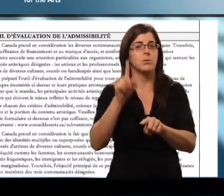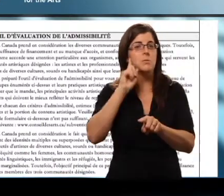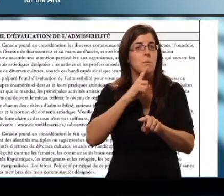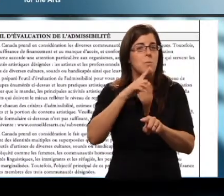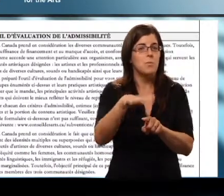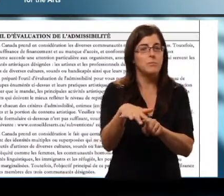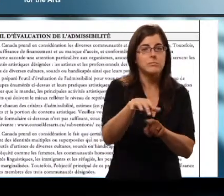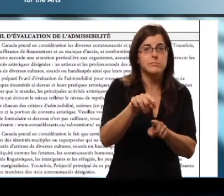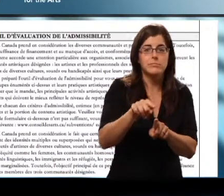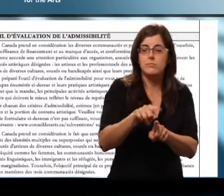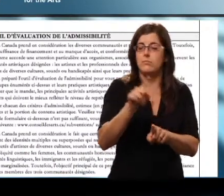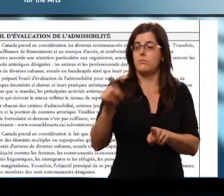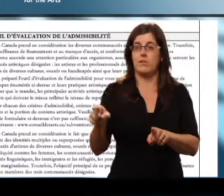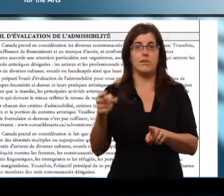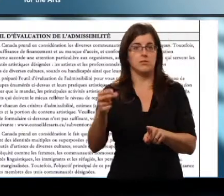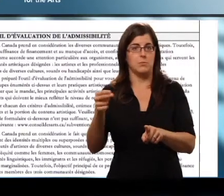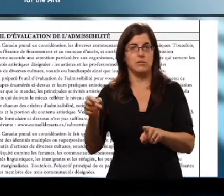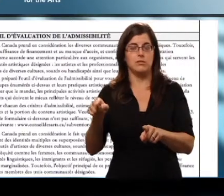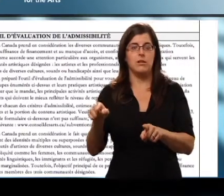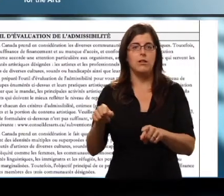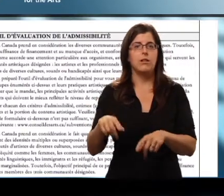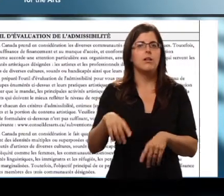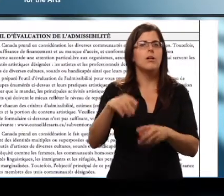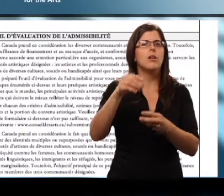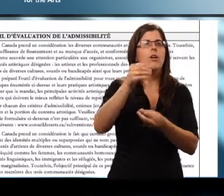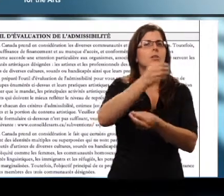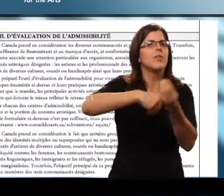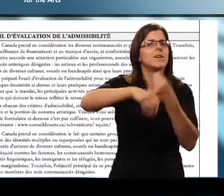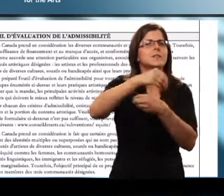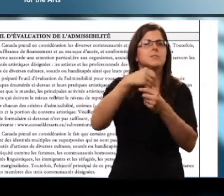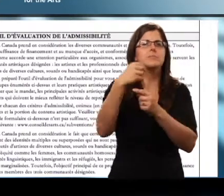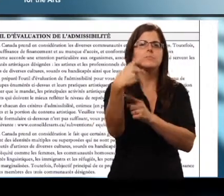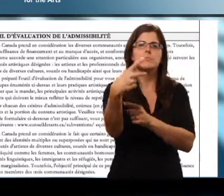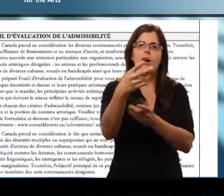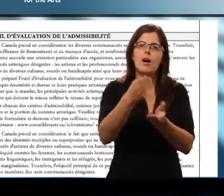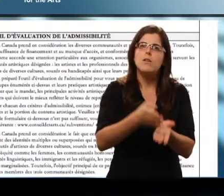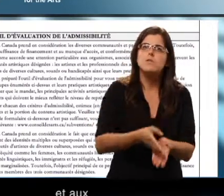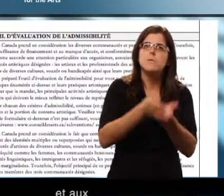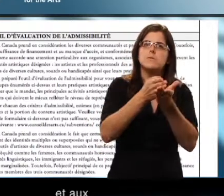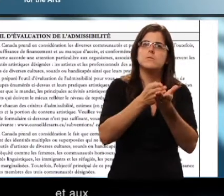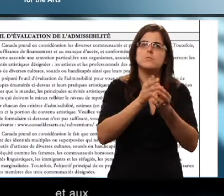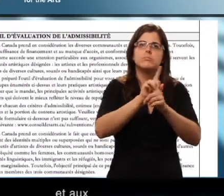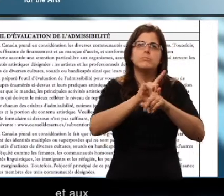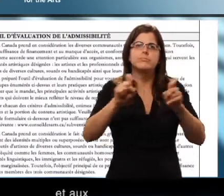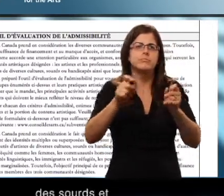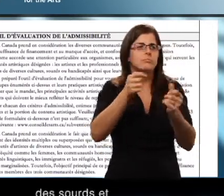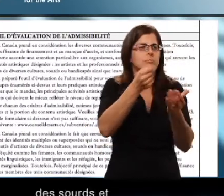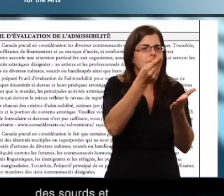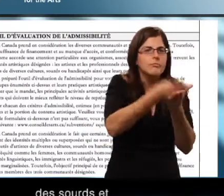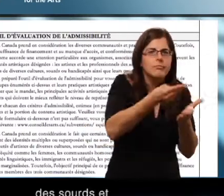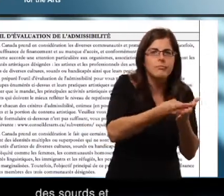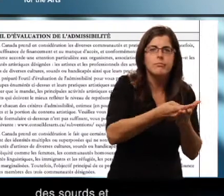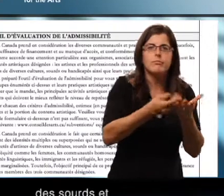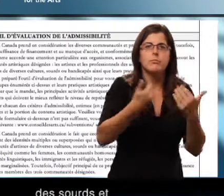et aux pratiques artistiques des sourds et des handicapés.